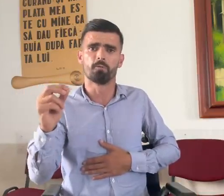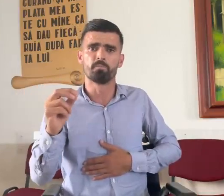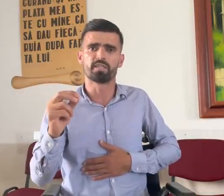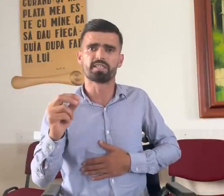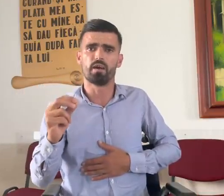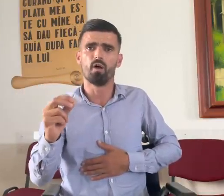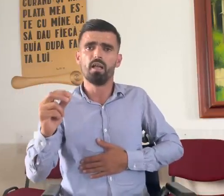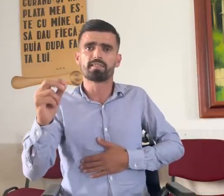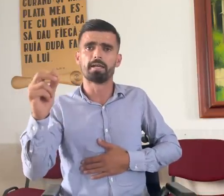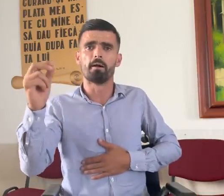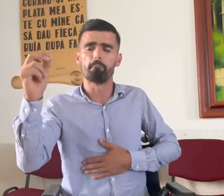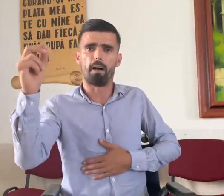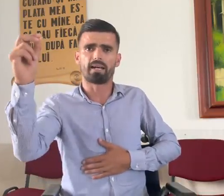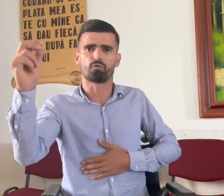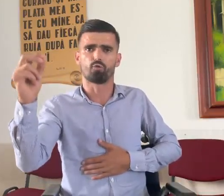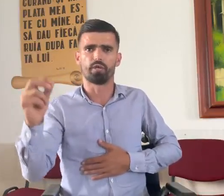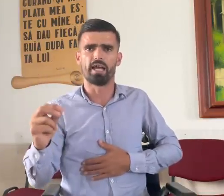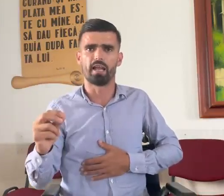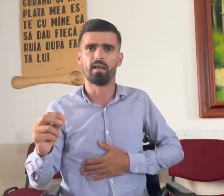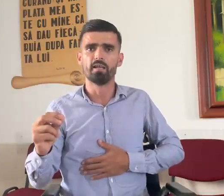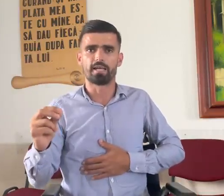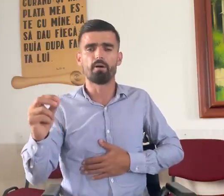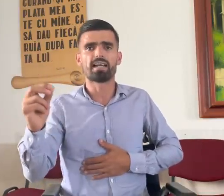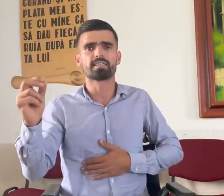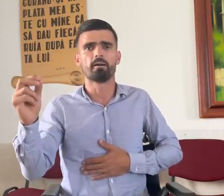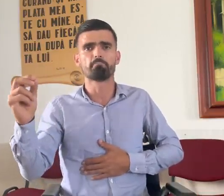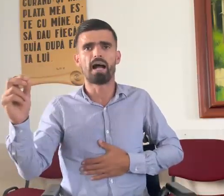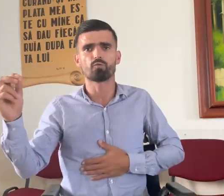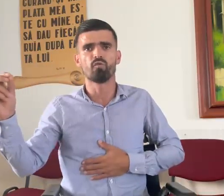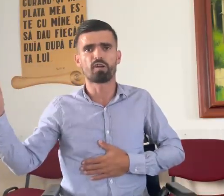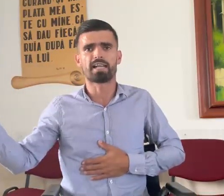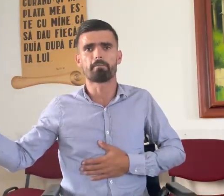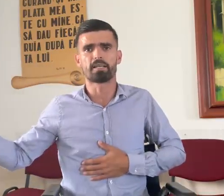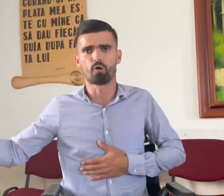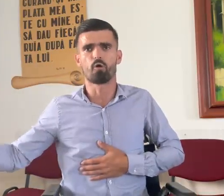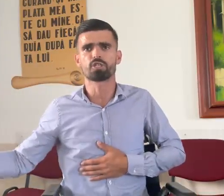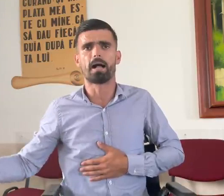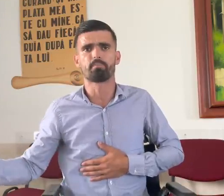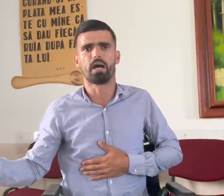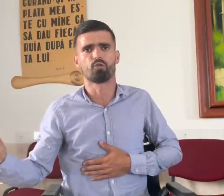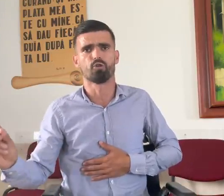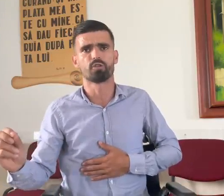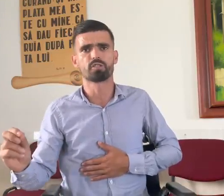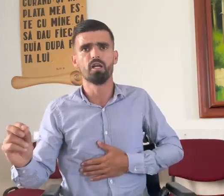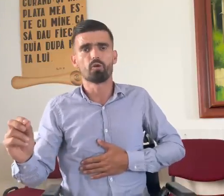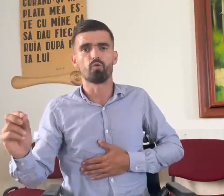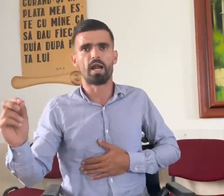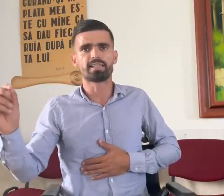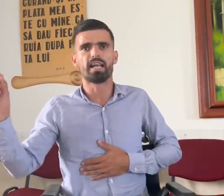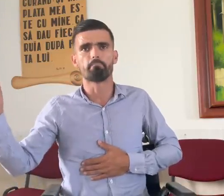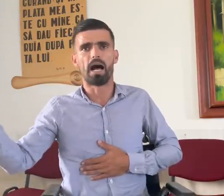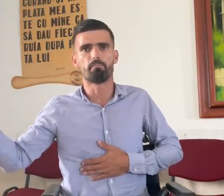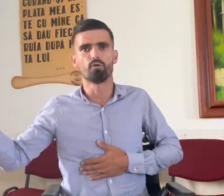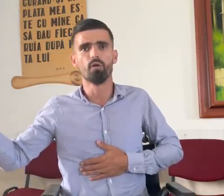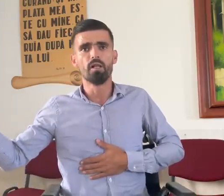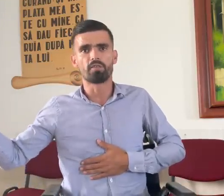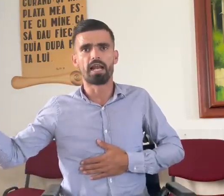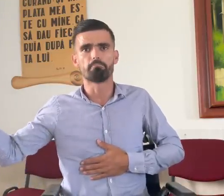Dumnezeu să mă-mpac cu el, trebuia să mă-mpac cu un frate pe 27 august, cu fratele Babu de la